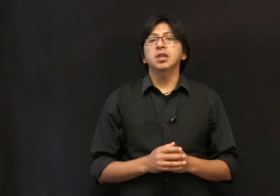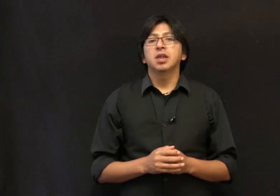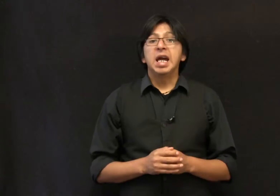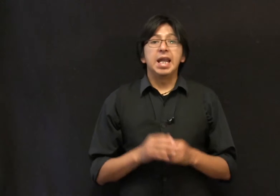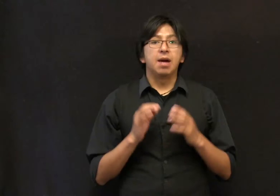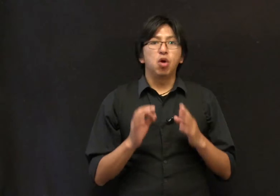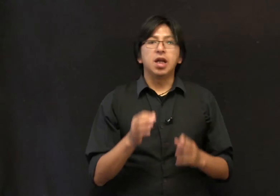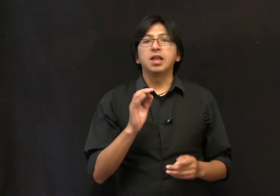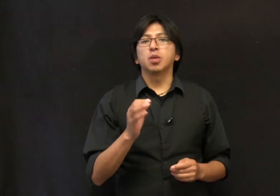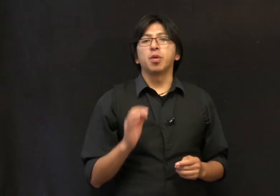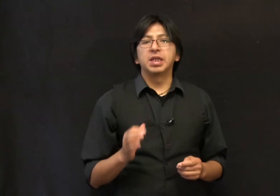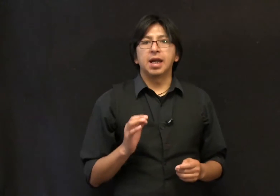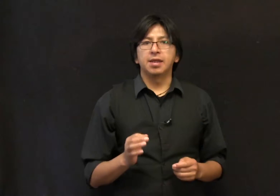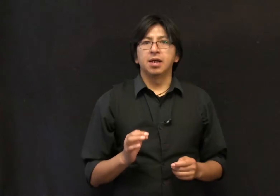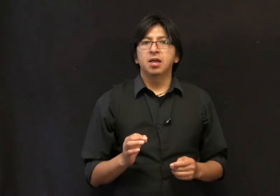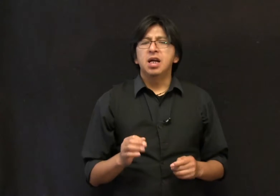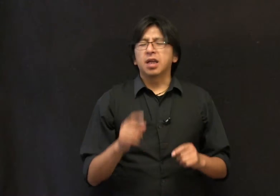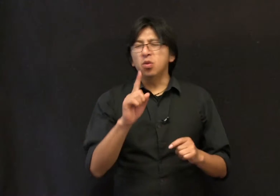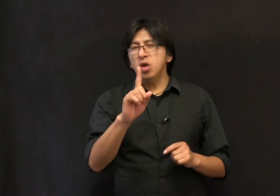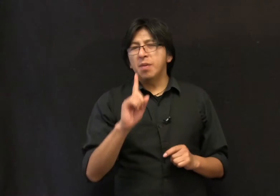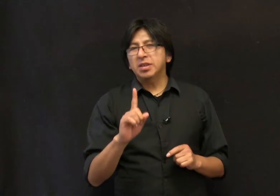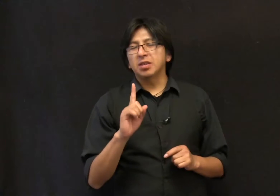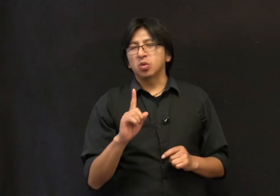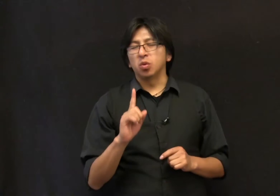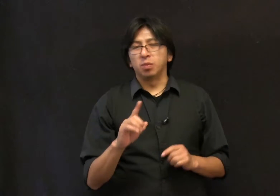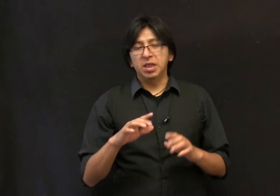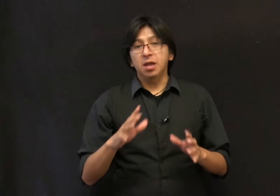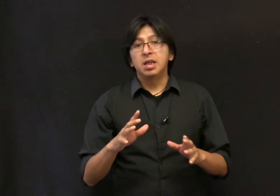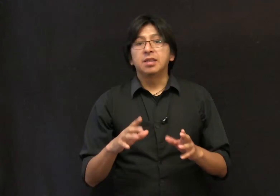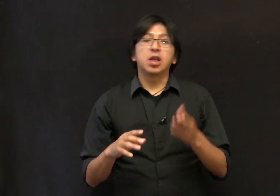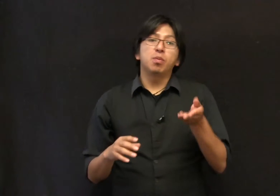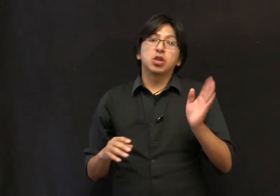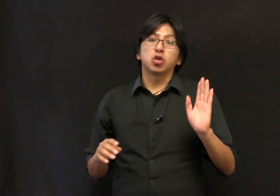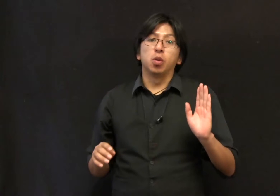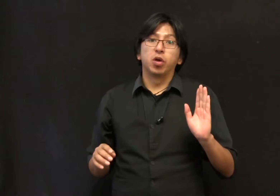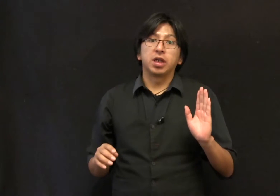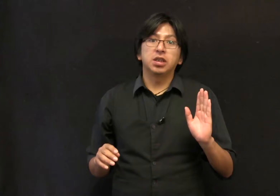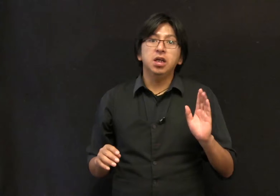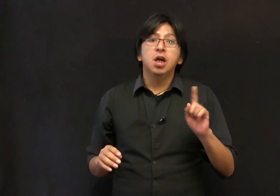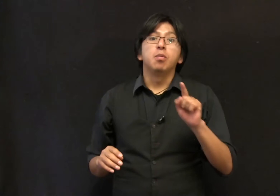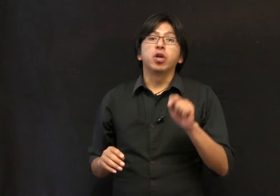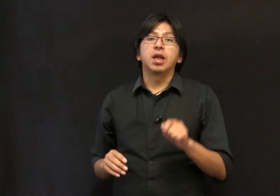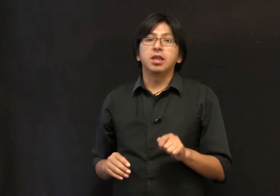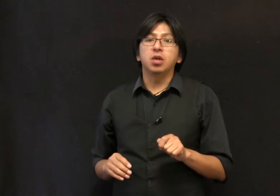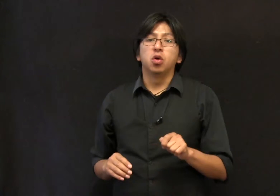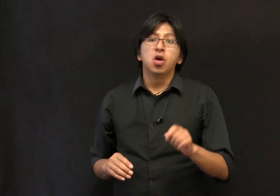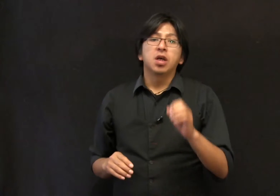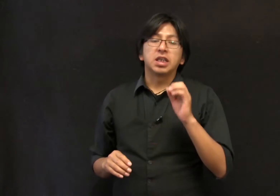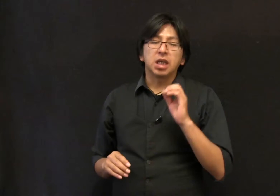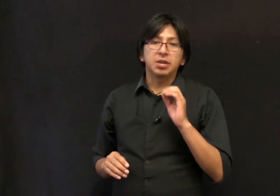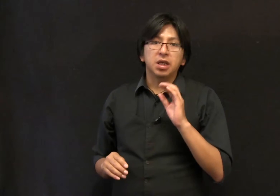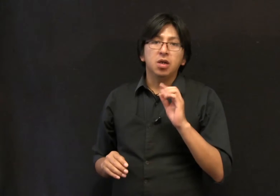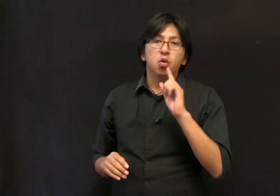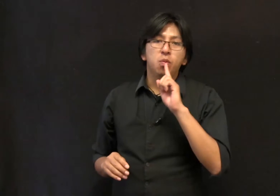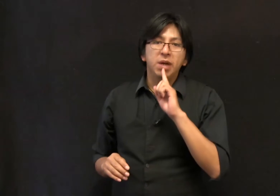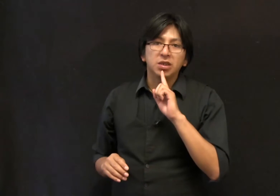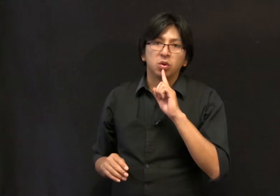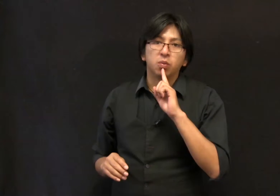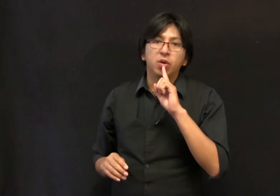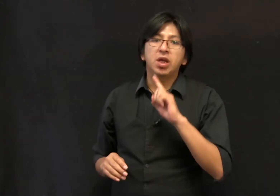Entonces la abuela le hizo prometer a Ana que nunca más en su vida daría un beso solo porque sí, porque le dijo que ¿sabes qué? Un beso puede